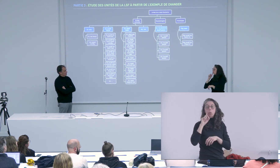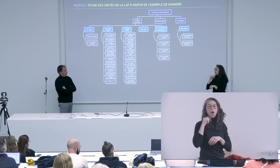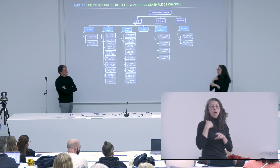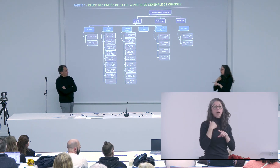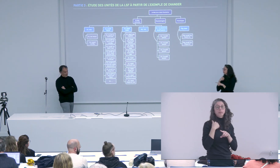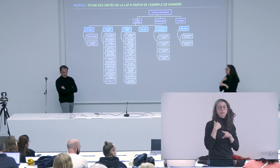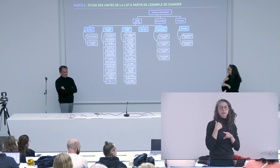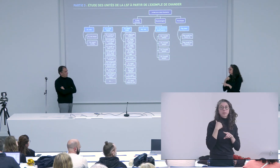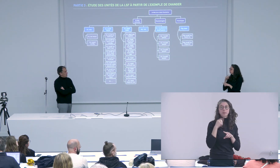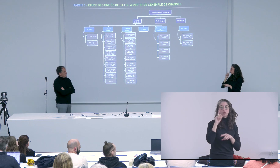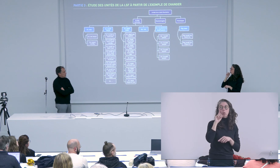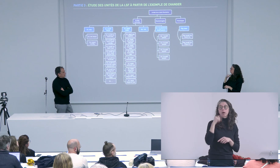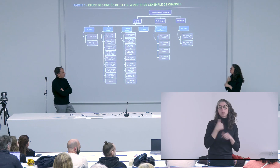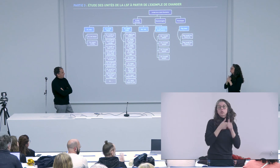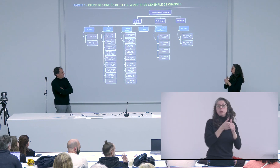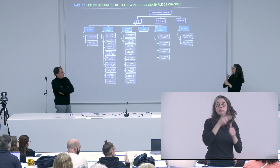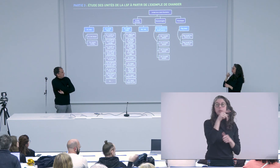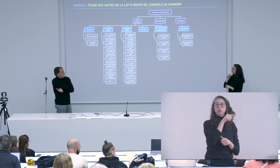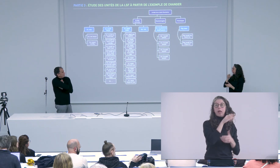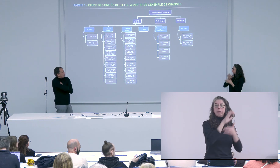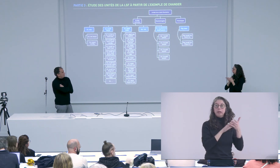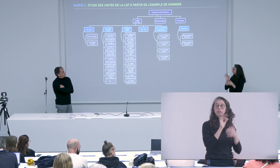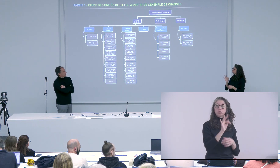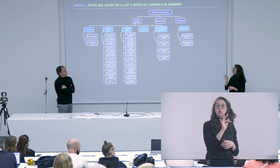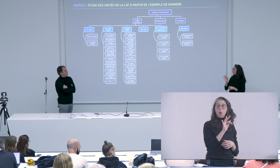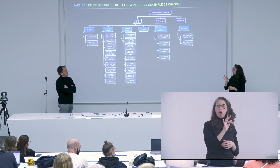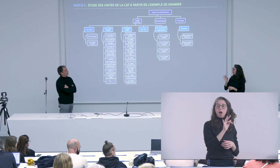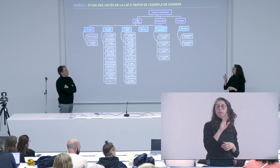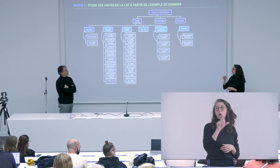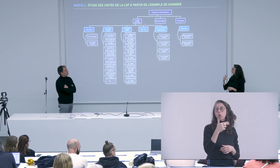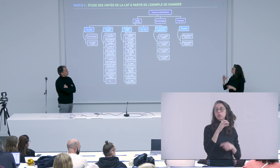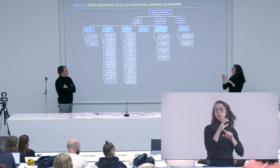mais je n'ai pas encore fait d'analogie entre les catégories existantes c'est ce que je proposais